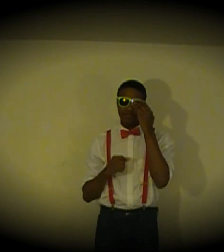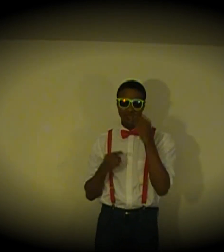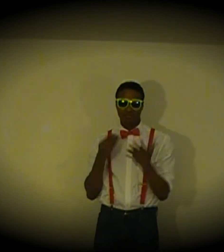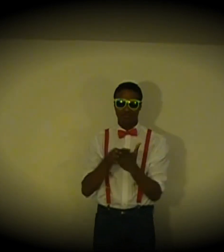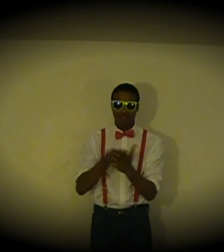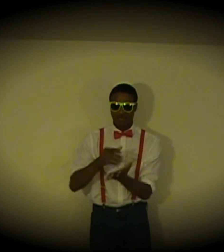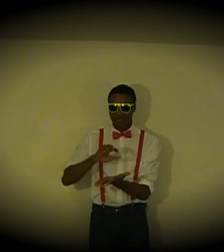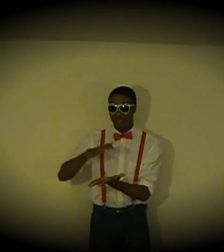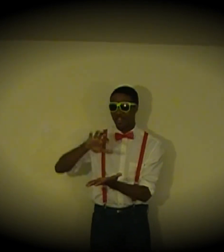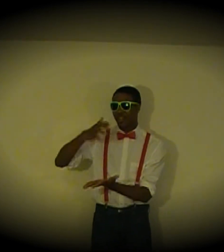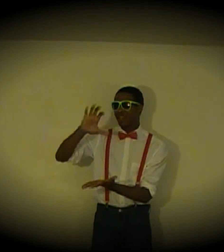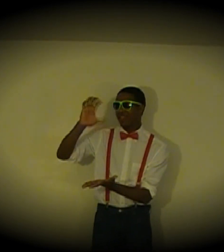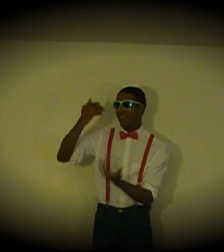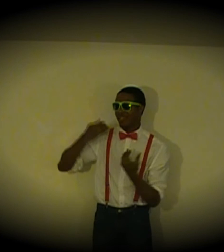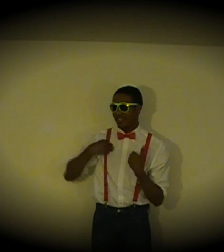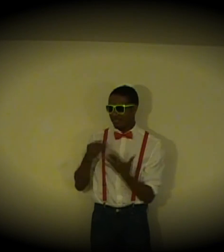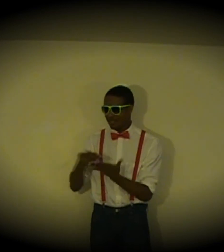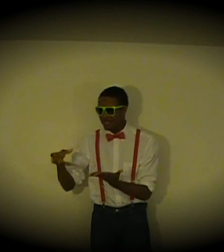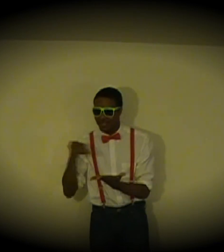오빤 강남스타일